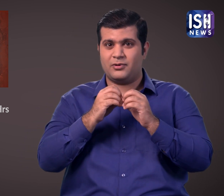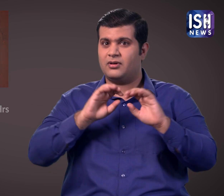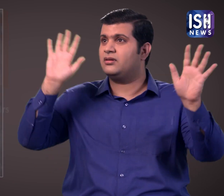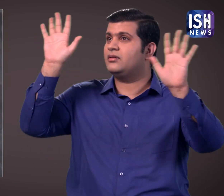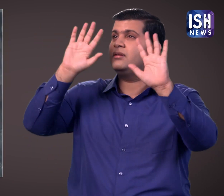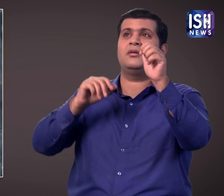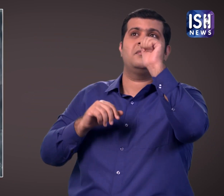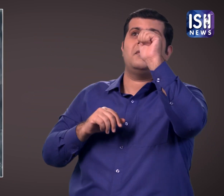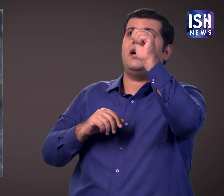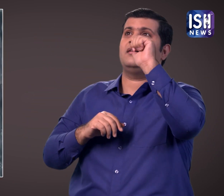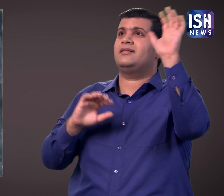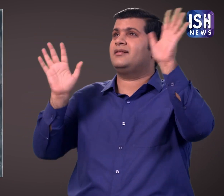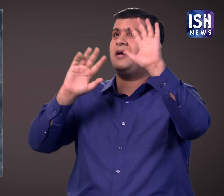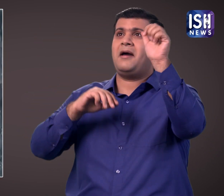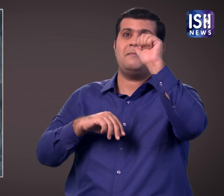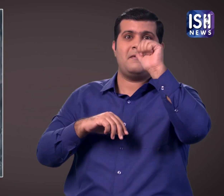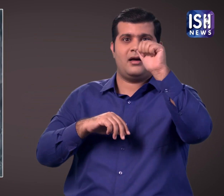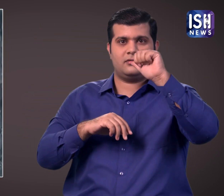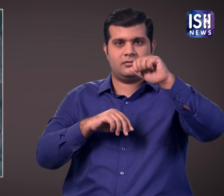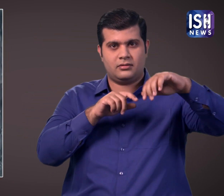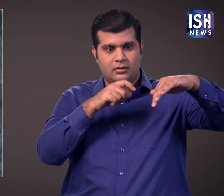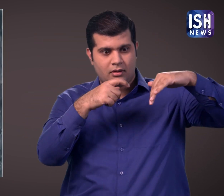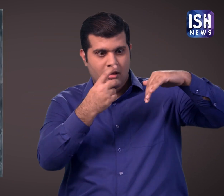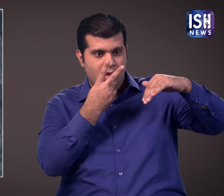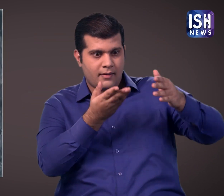उन्होंने देखा कि बाबू पानी मांग रहा था